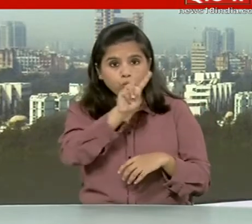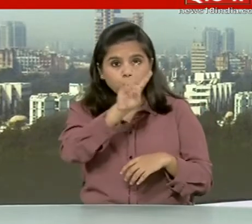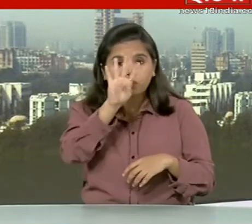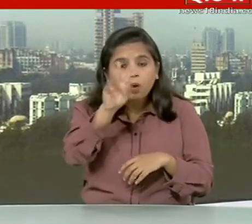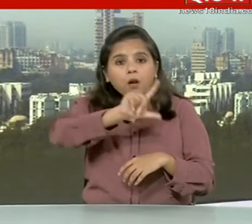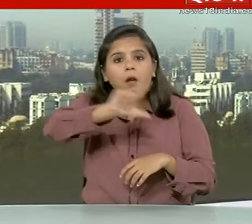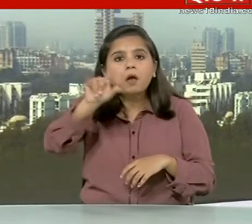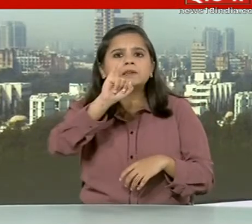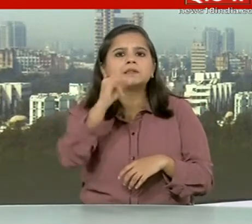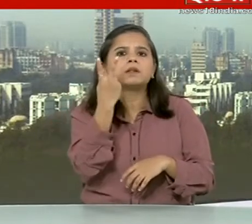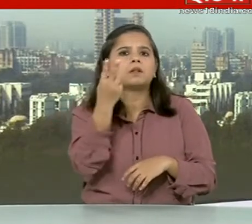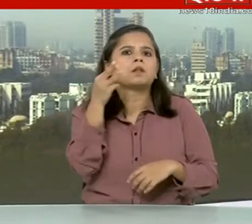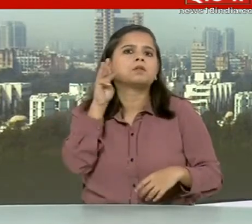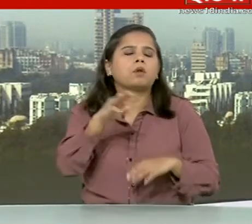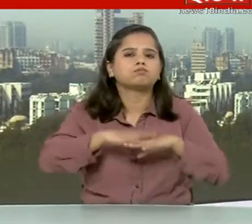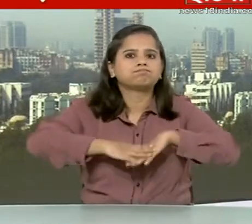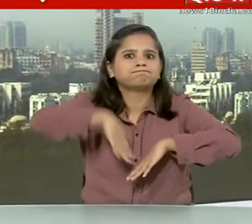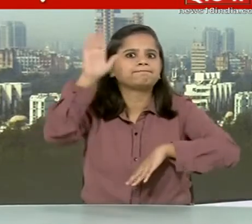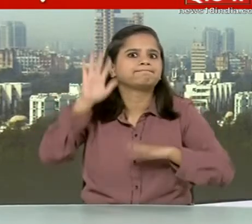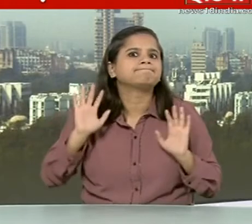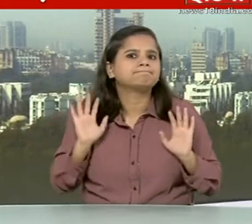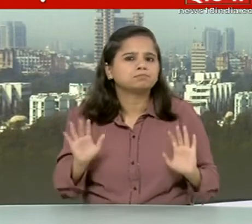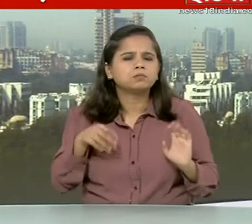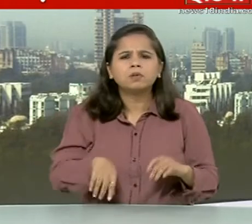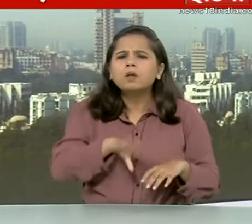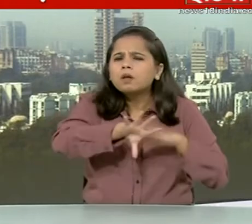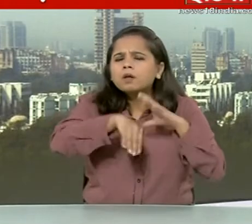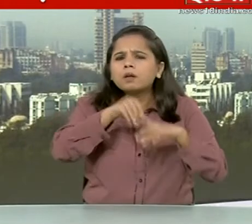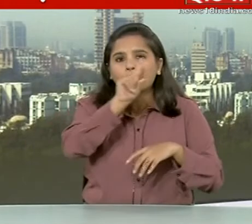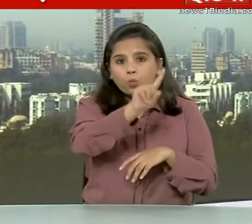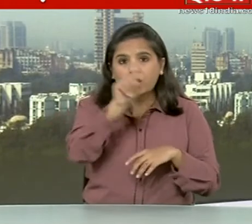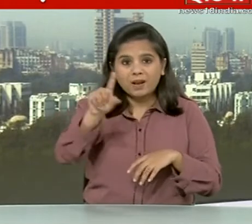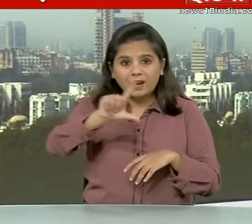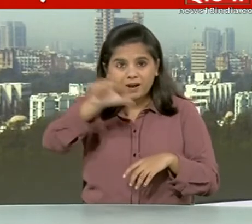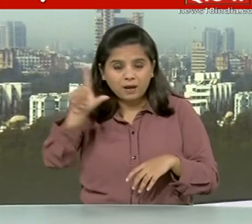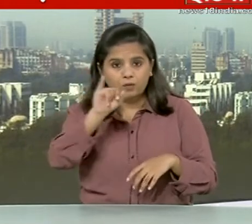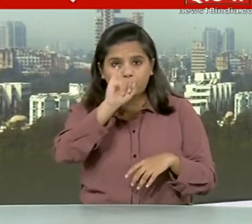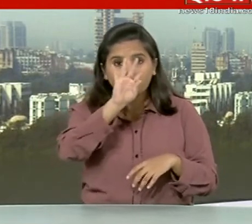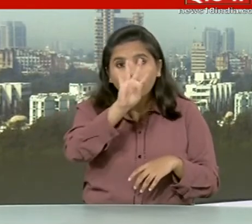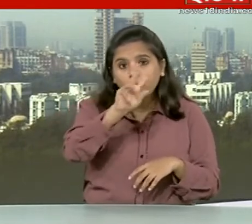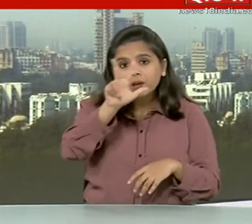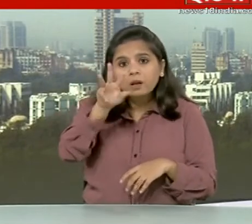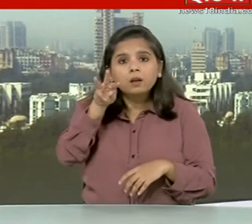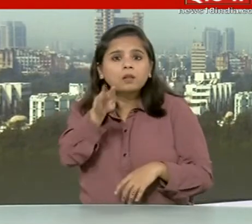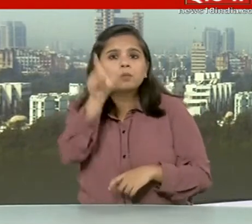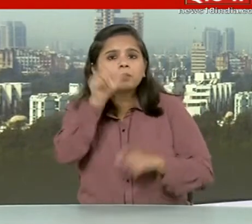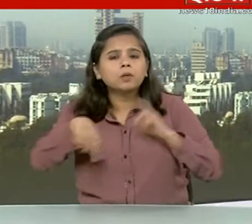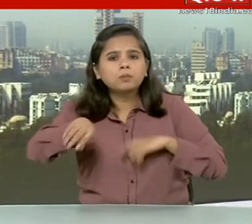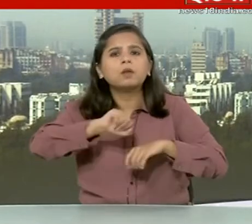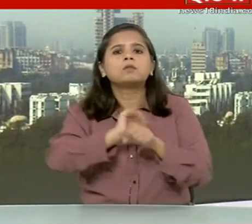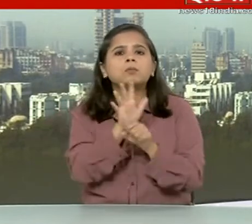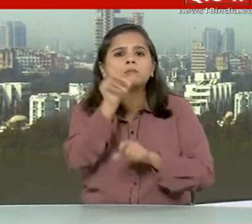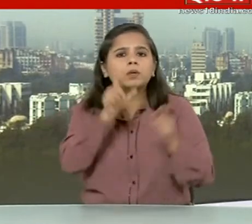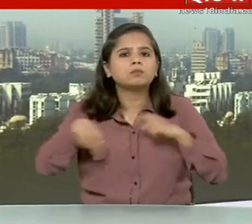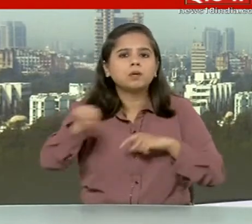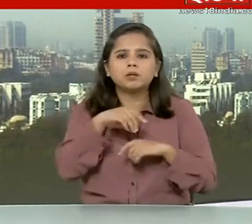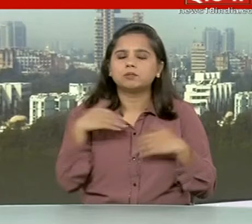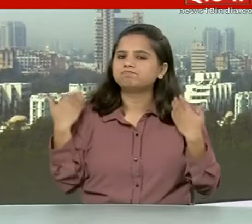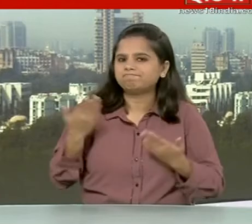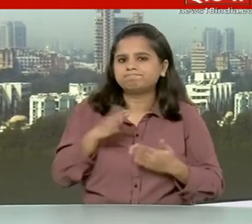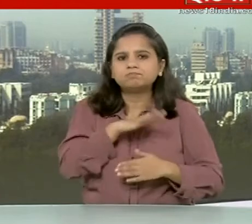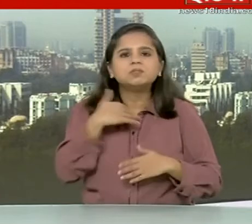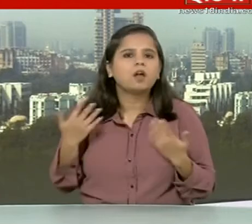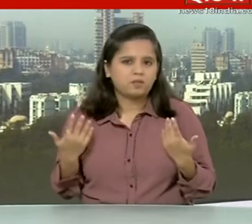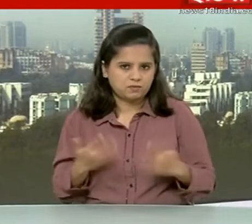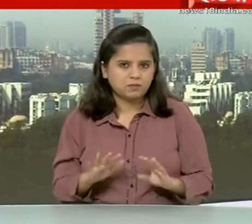लाग 62 हजार के पार हो चुके हैं जिसमें से 11 लाग 48 हजार कोरोना के खिलाफ अपनी जिन्दगी की